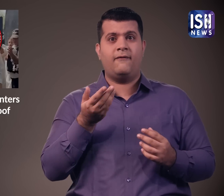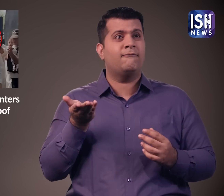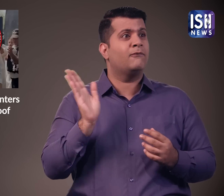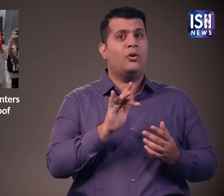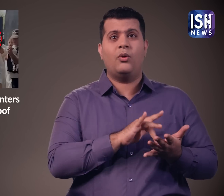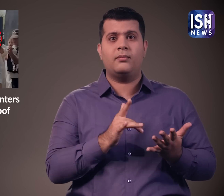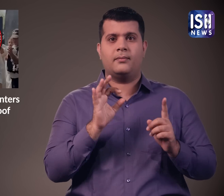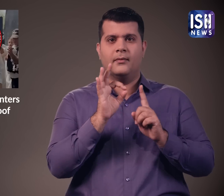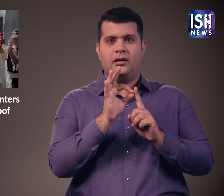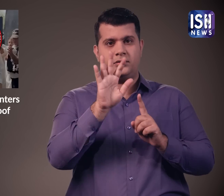किये गए है